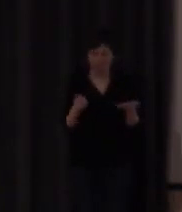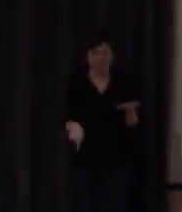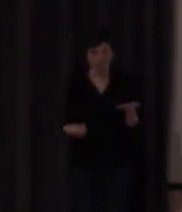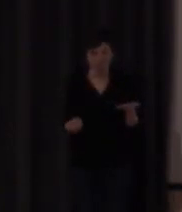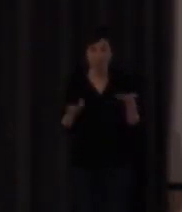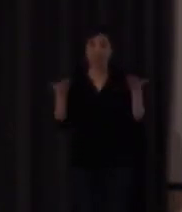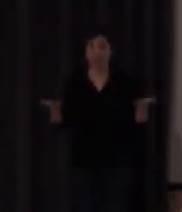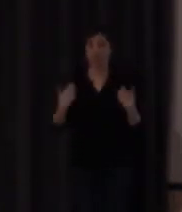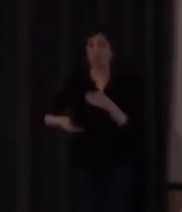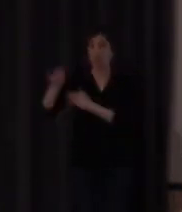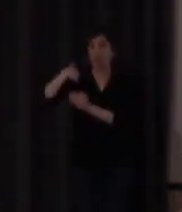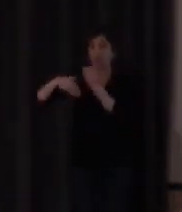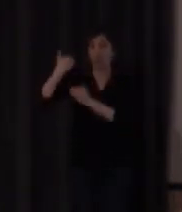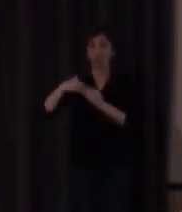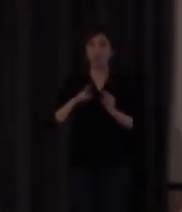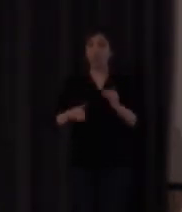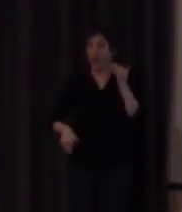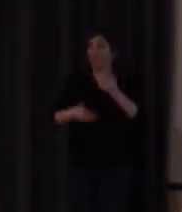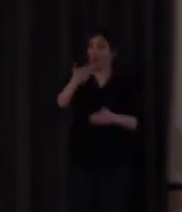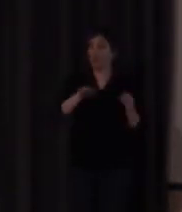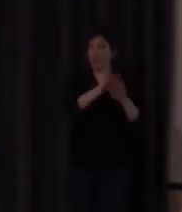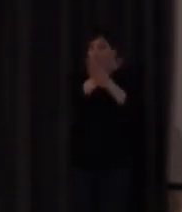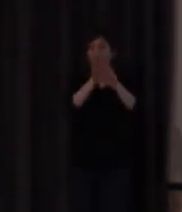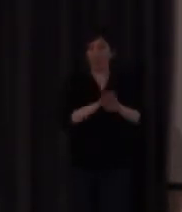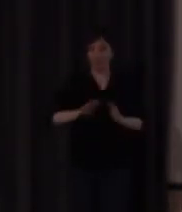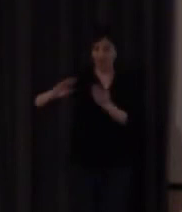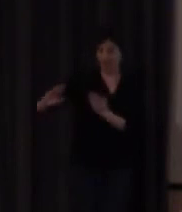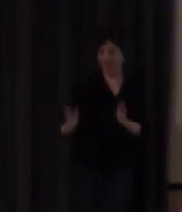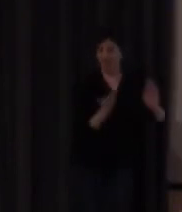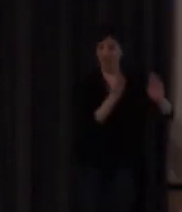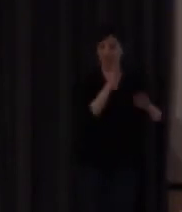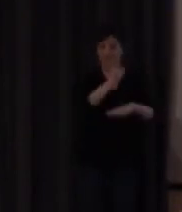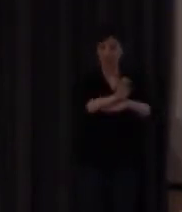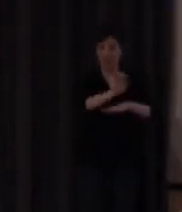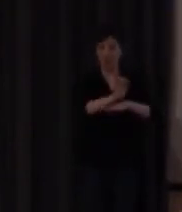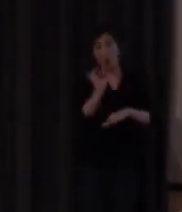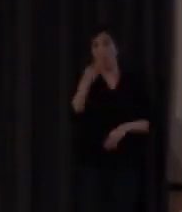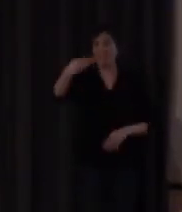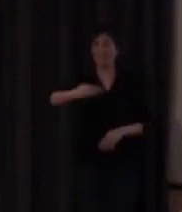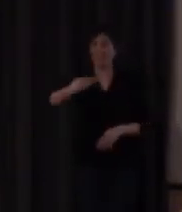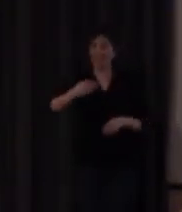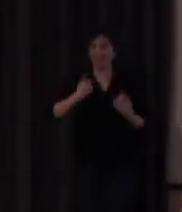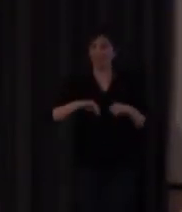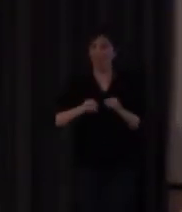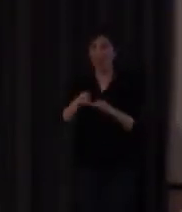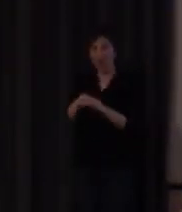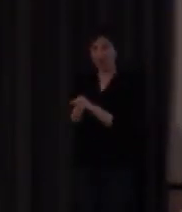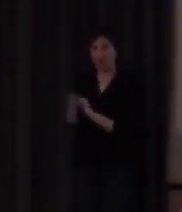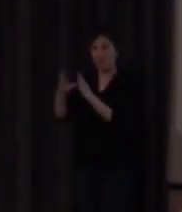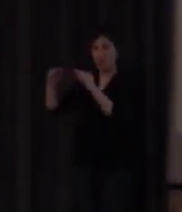ocurrió que las primeras promociones que terminaron la ESO incluso el bachillerato y ya estando los primeros alumnos en la universidad